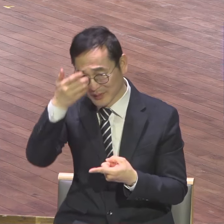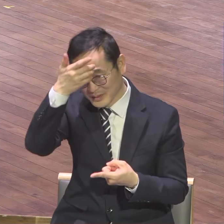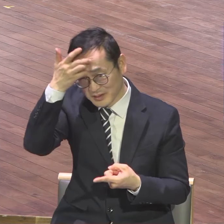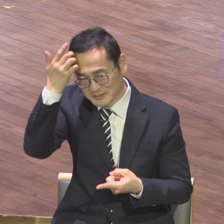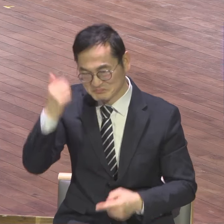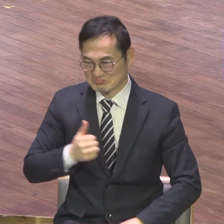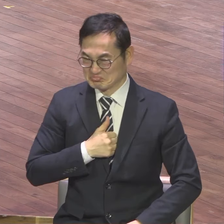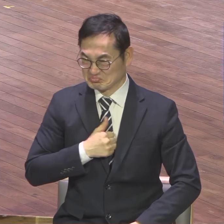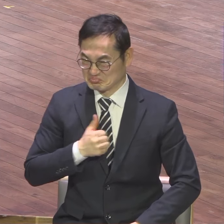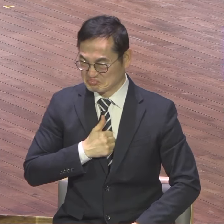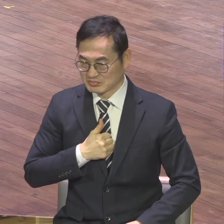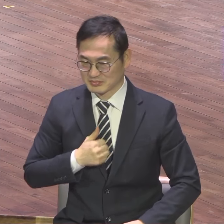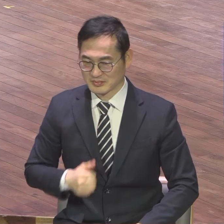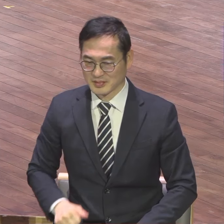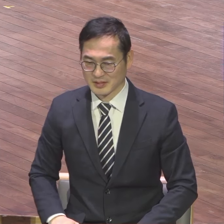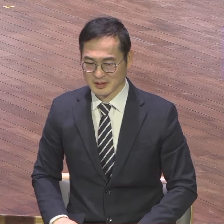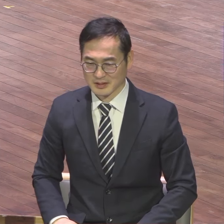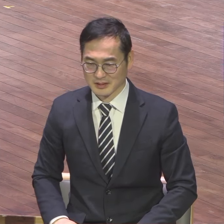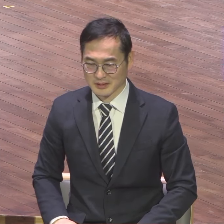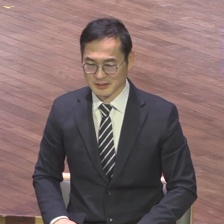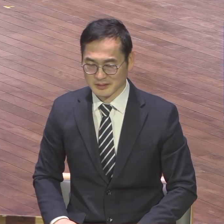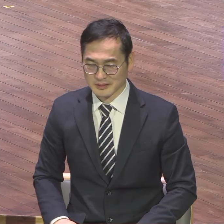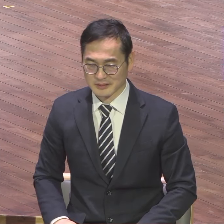척 믿음 좋은 척 척 하지 마세요